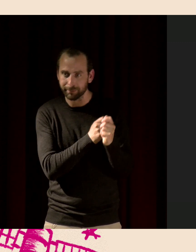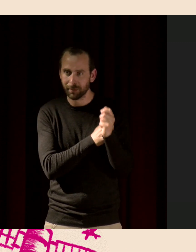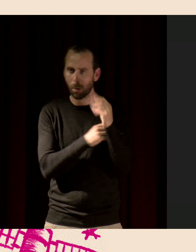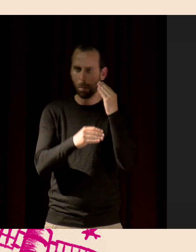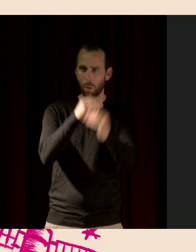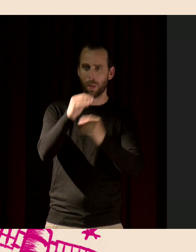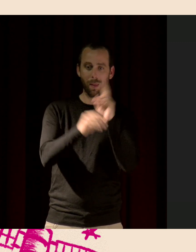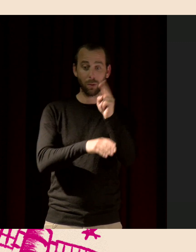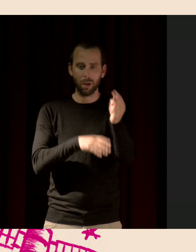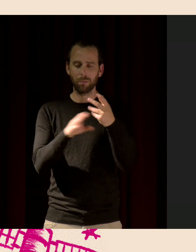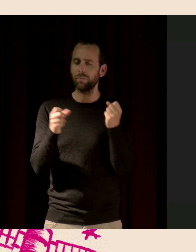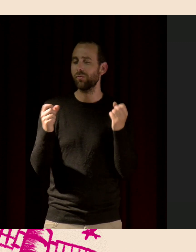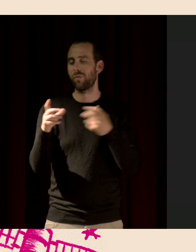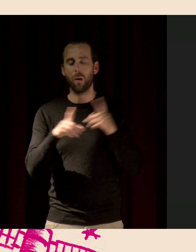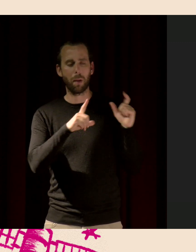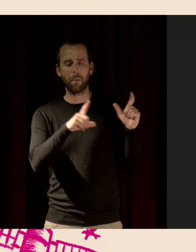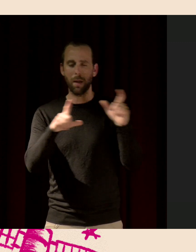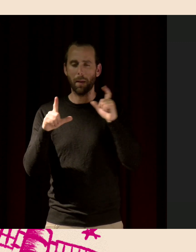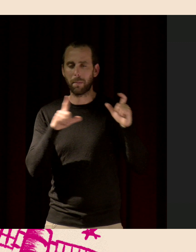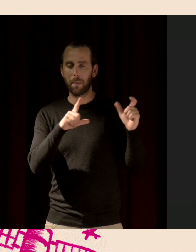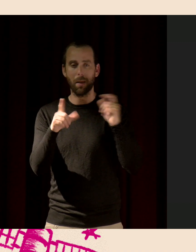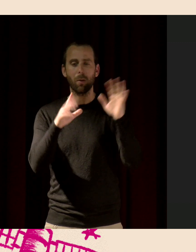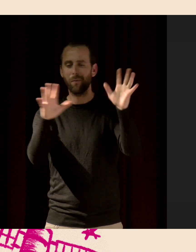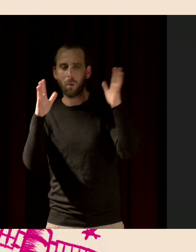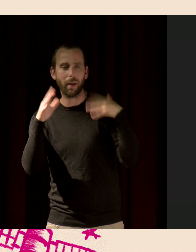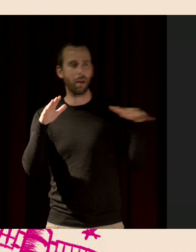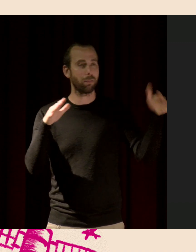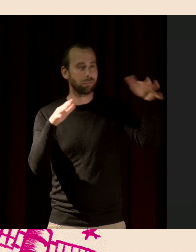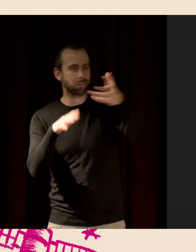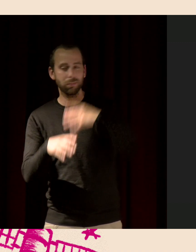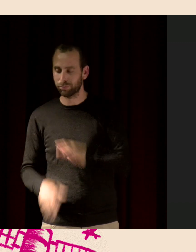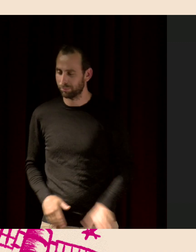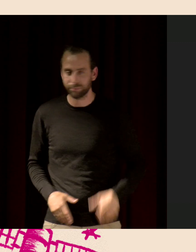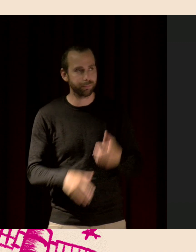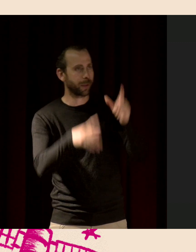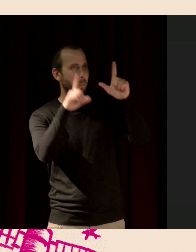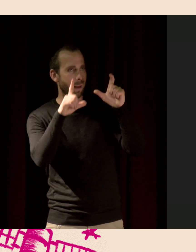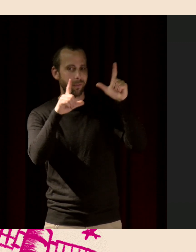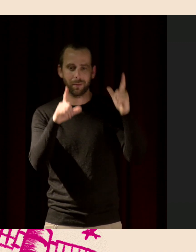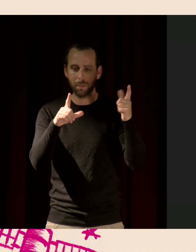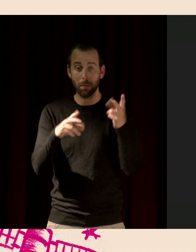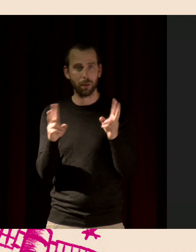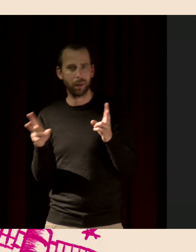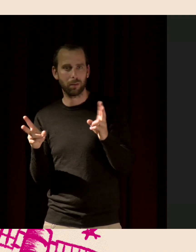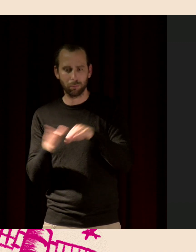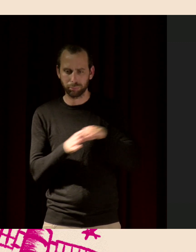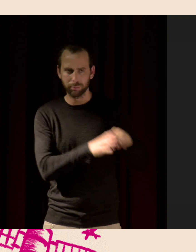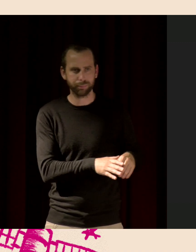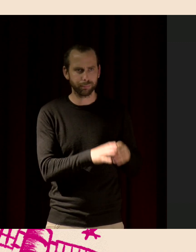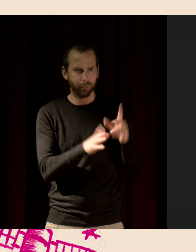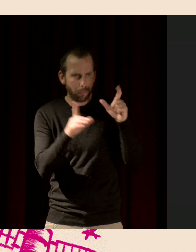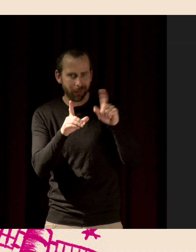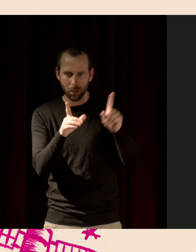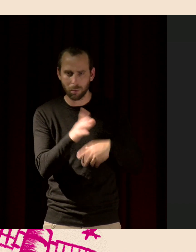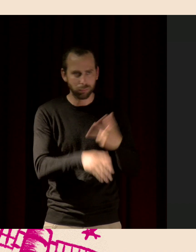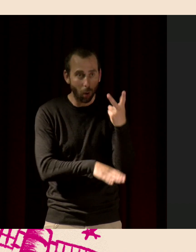On prend souvent des photos. on voit un beau paysage, une belle forêt. On sort notre téléphone et on fait une photo. Mais on peut aussi peut-être essayer de l'enregistrer. Vous pouvez le faire